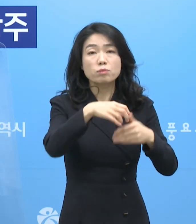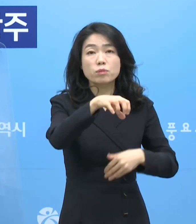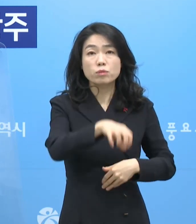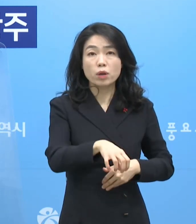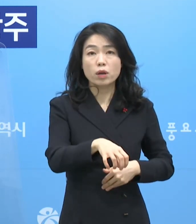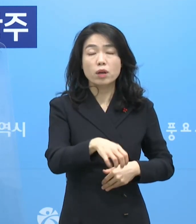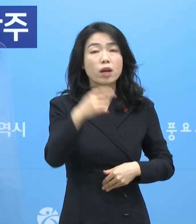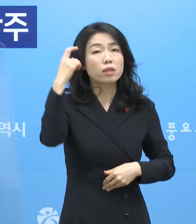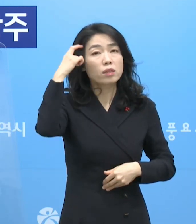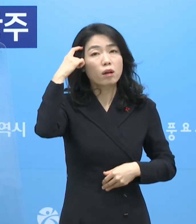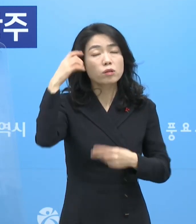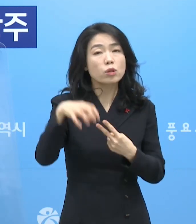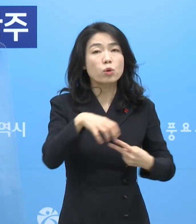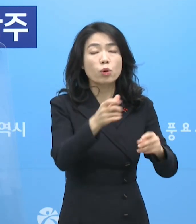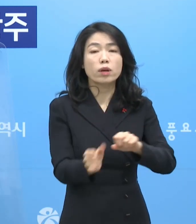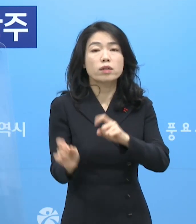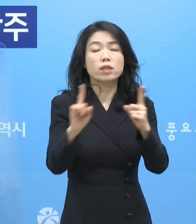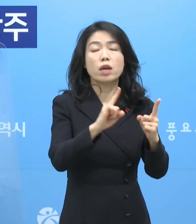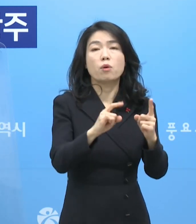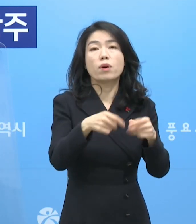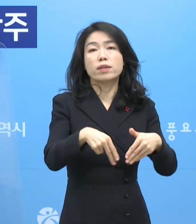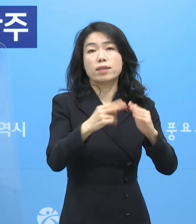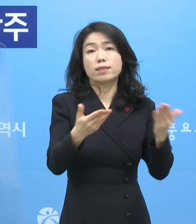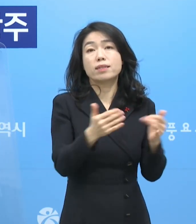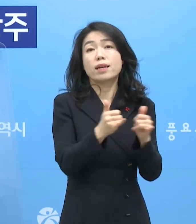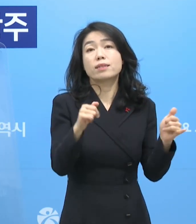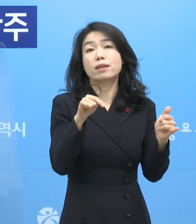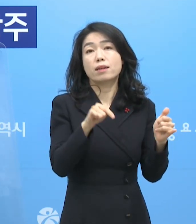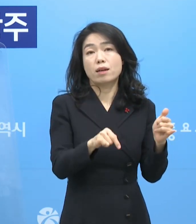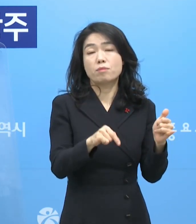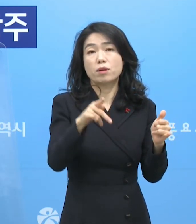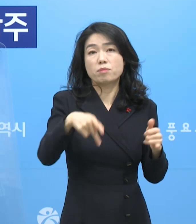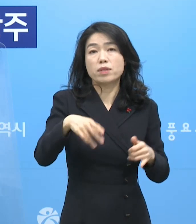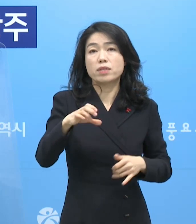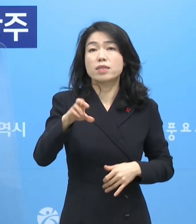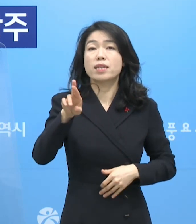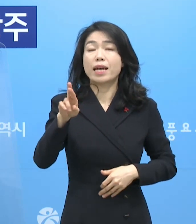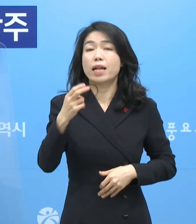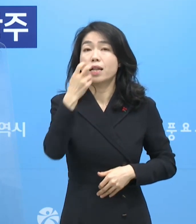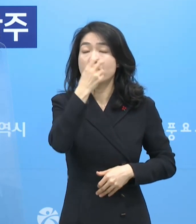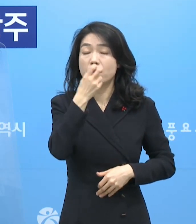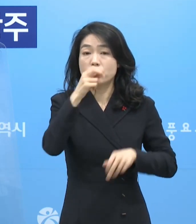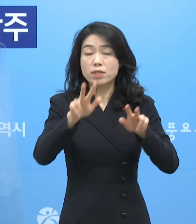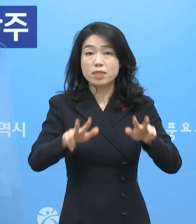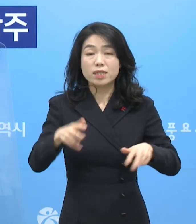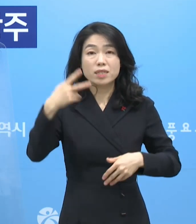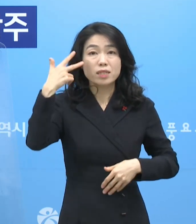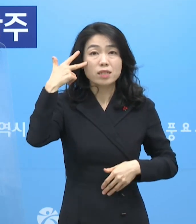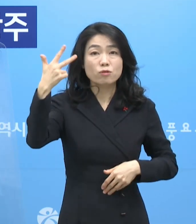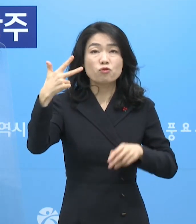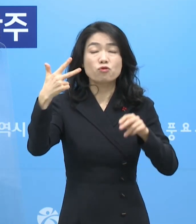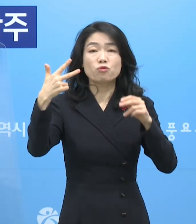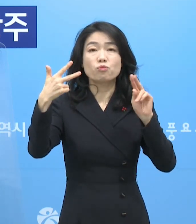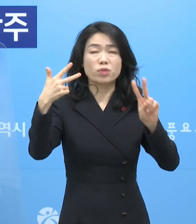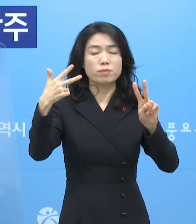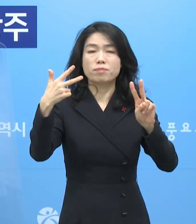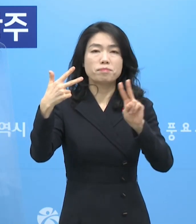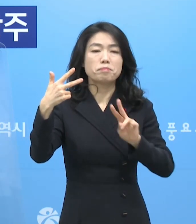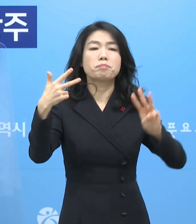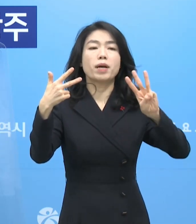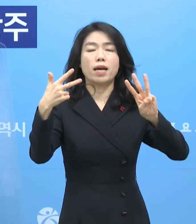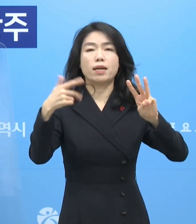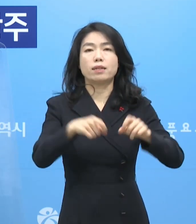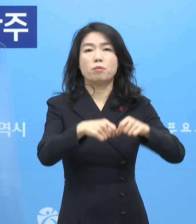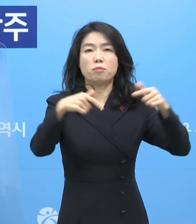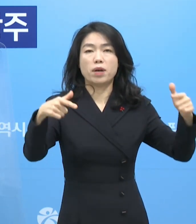정신요양, 재활시설 종사자들의 경우 PCR 검사를 현재 주 2회에서 주 3회로